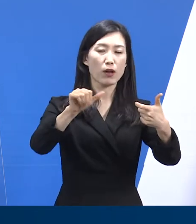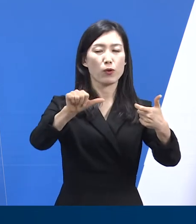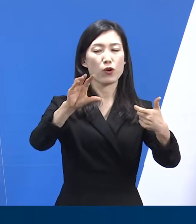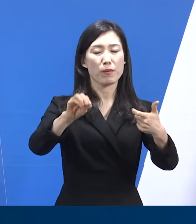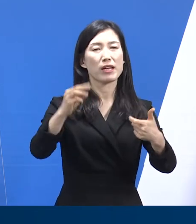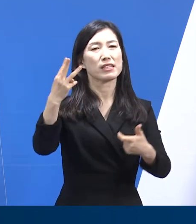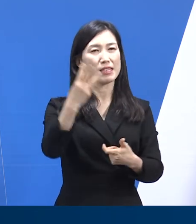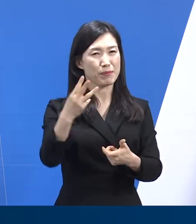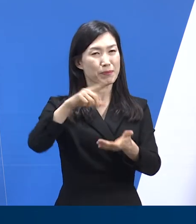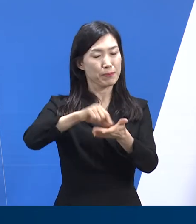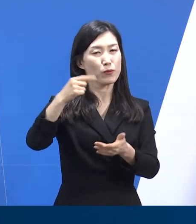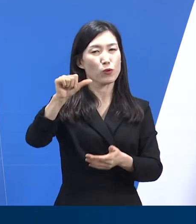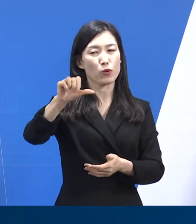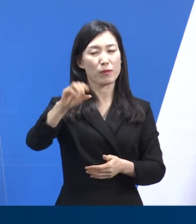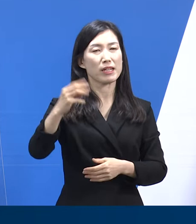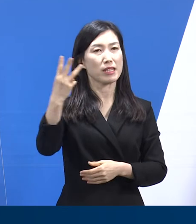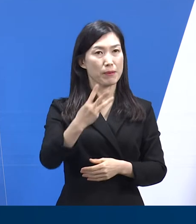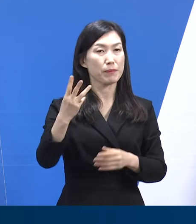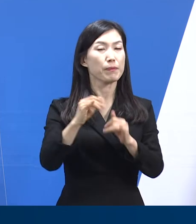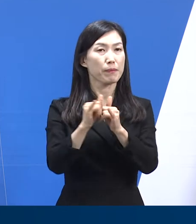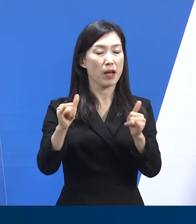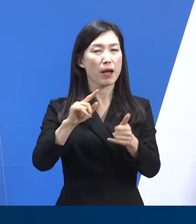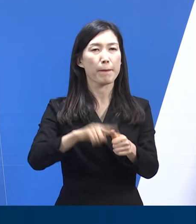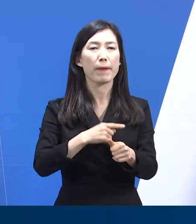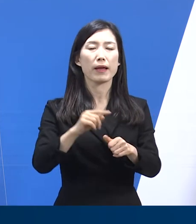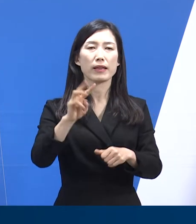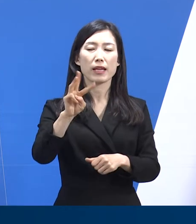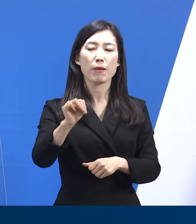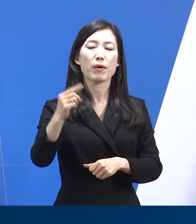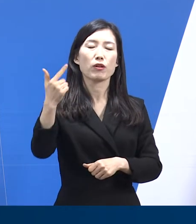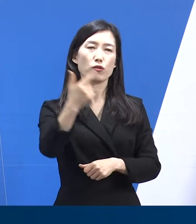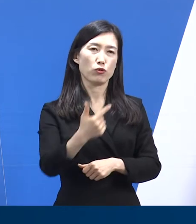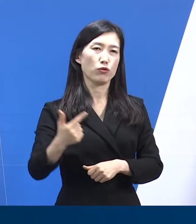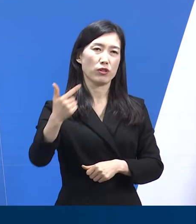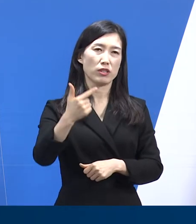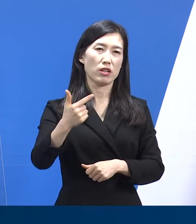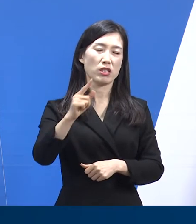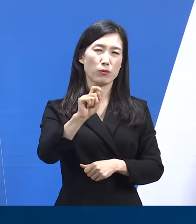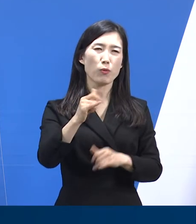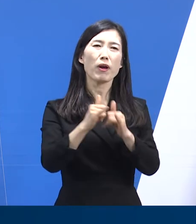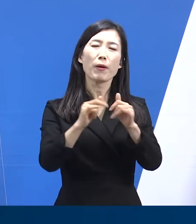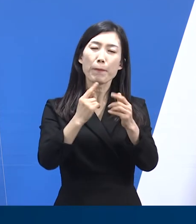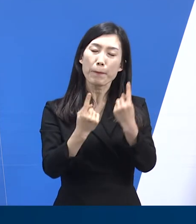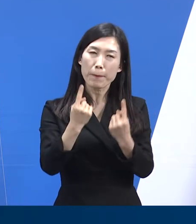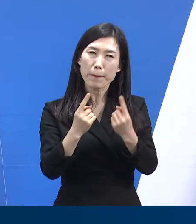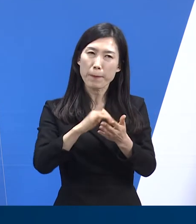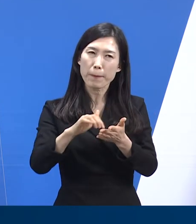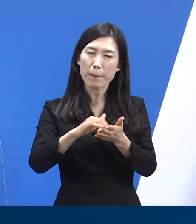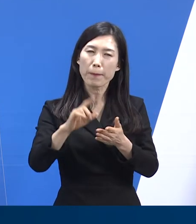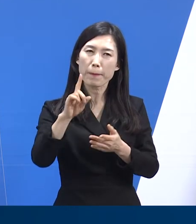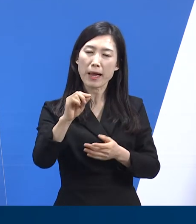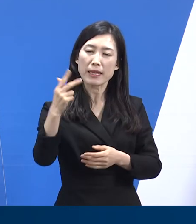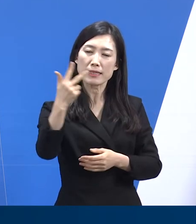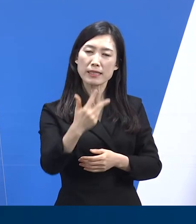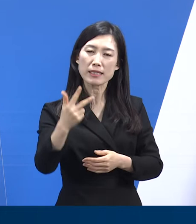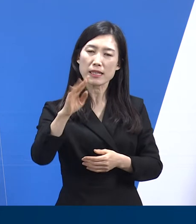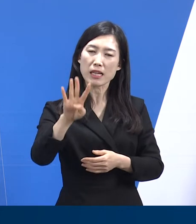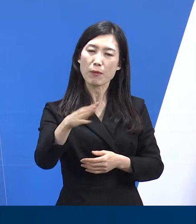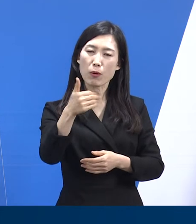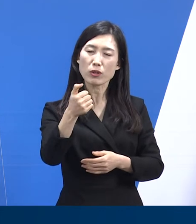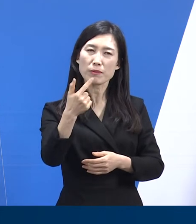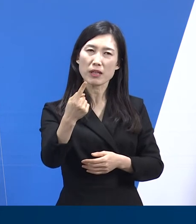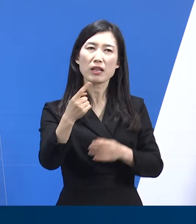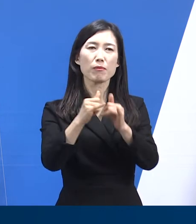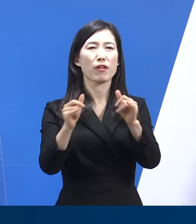,466명을 기록하여 3만 6,015명 대비 1만 7,451명